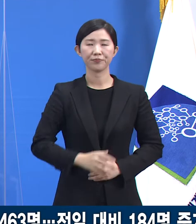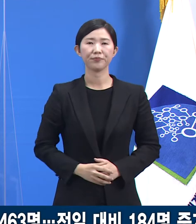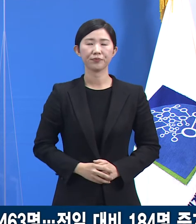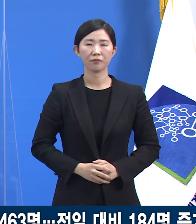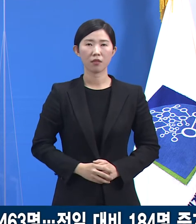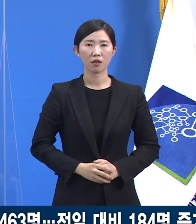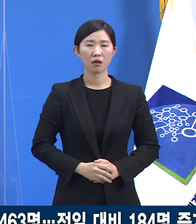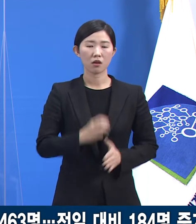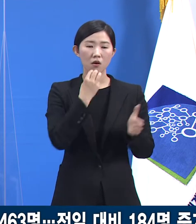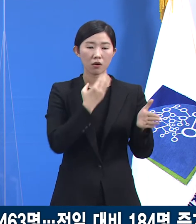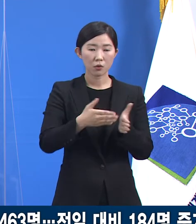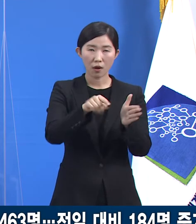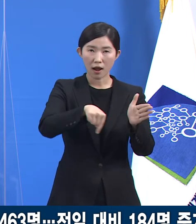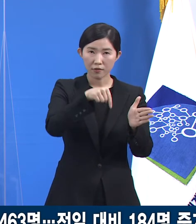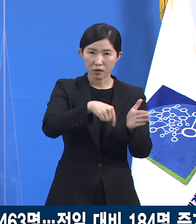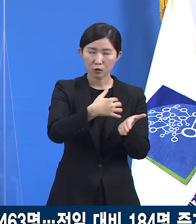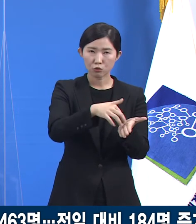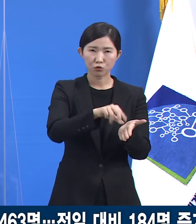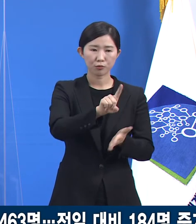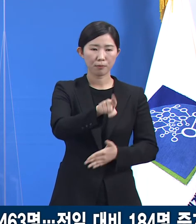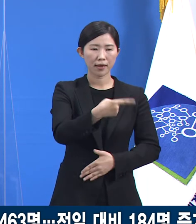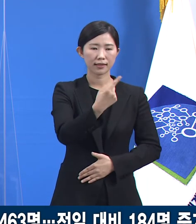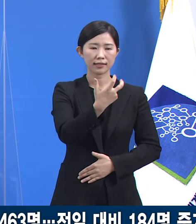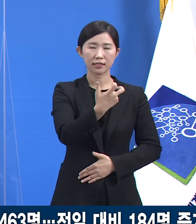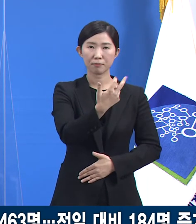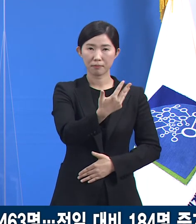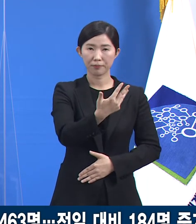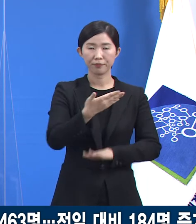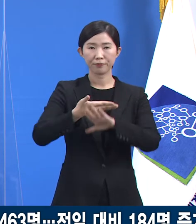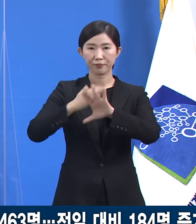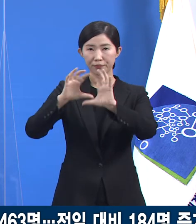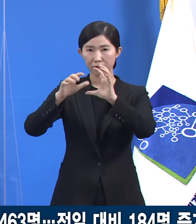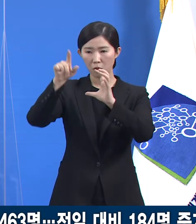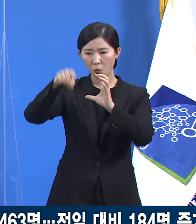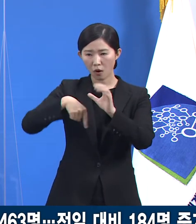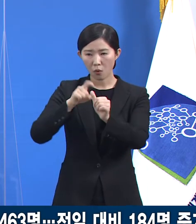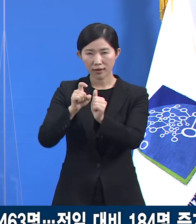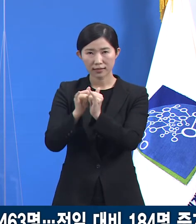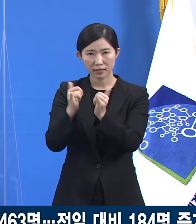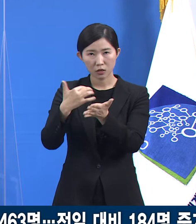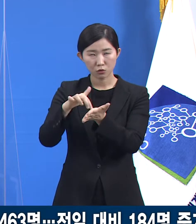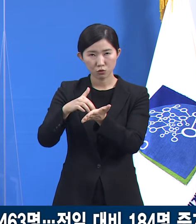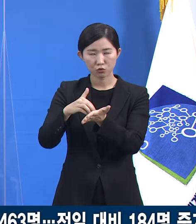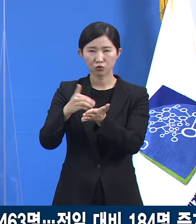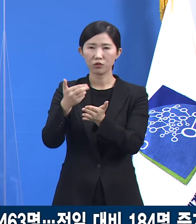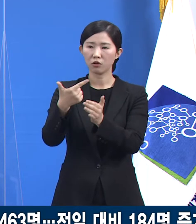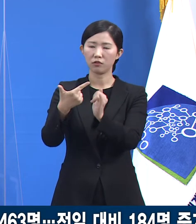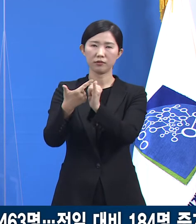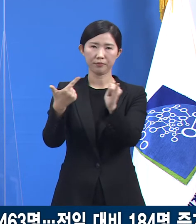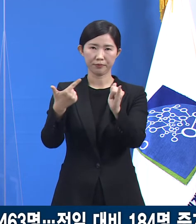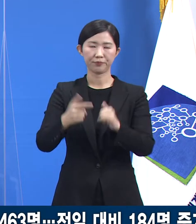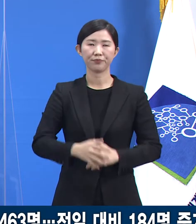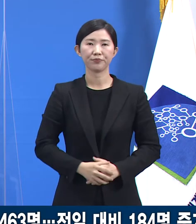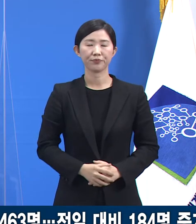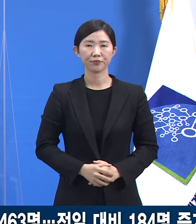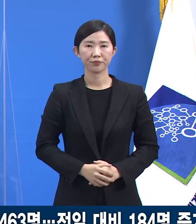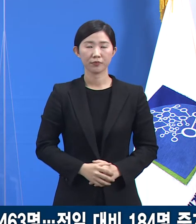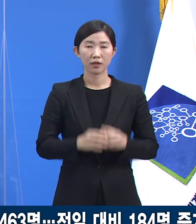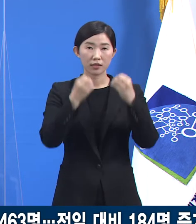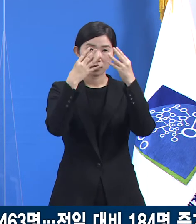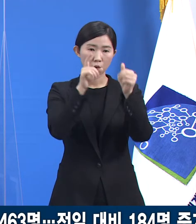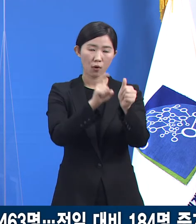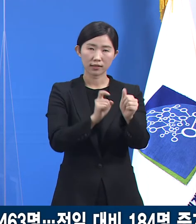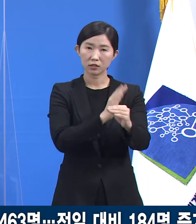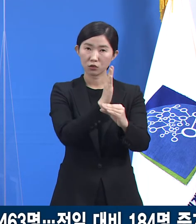국내 발생이 178명이며 해외 유입 관련은 6명입니다. 신규 확진자 중